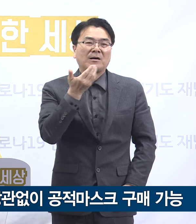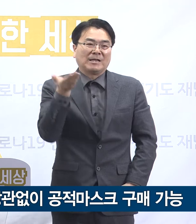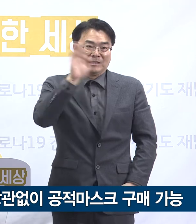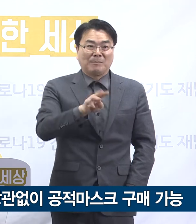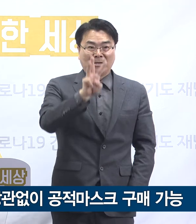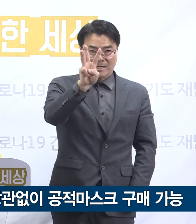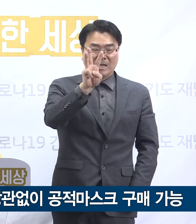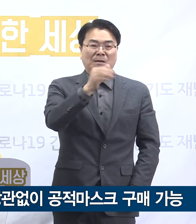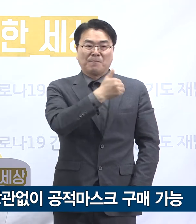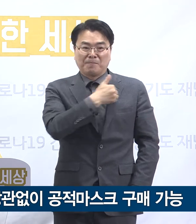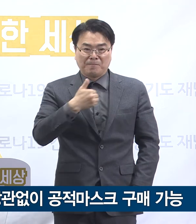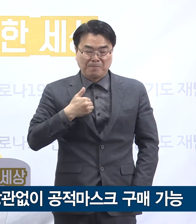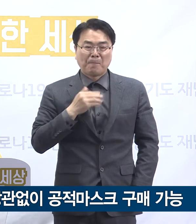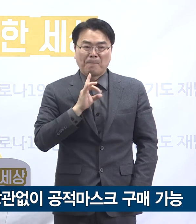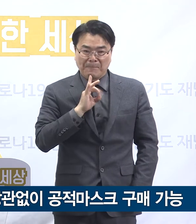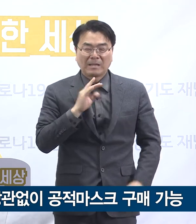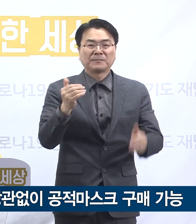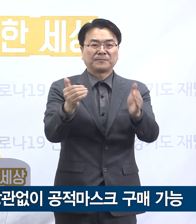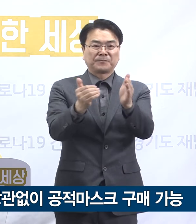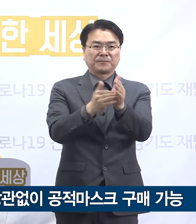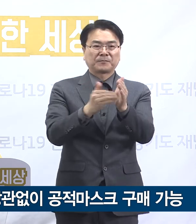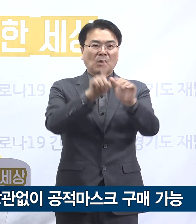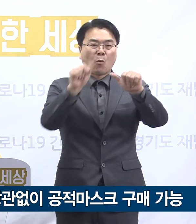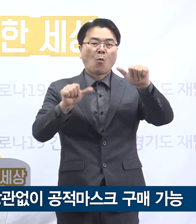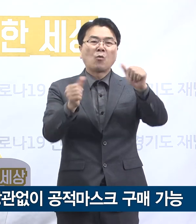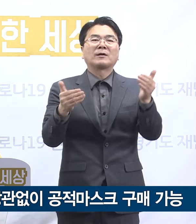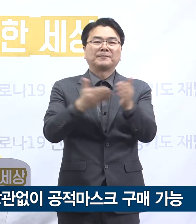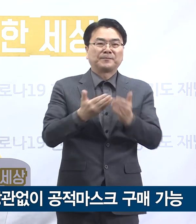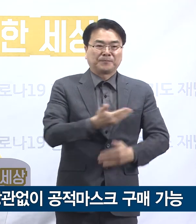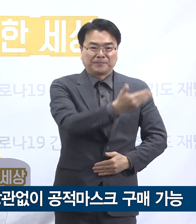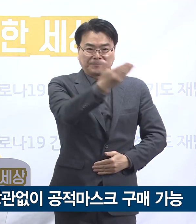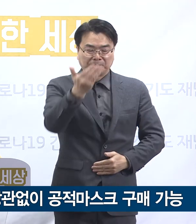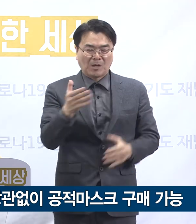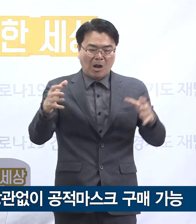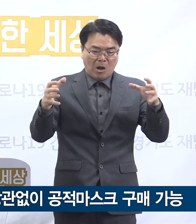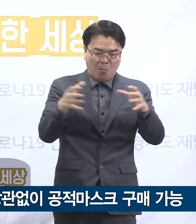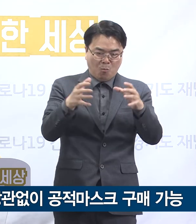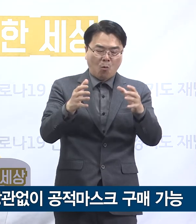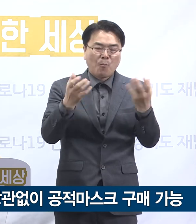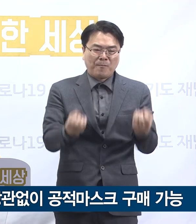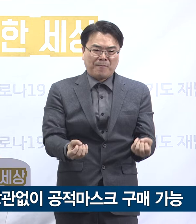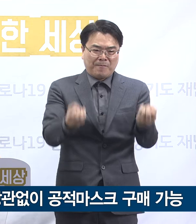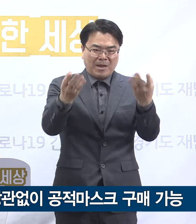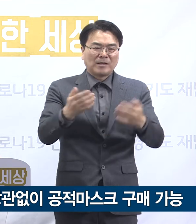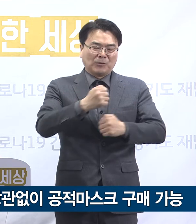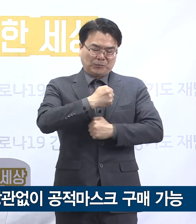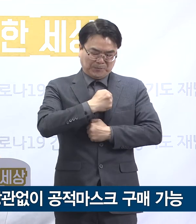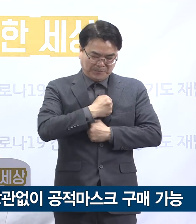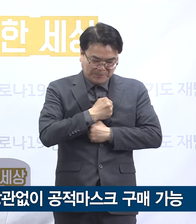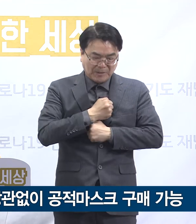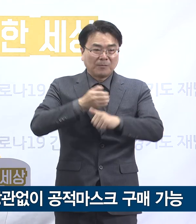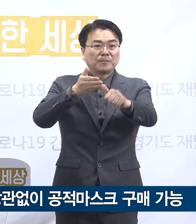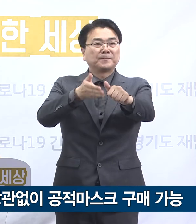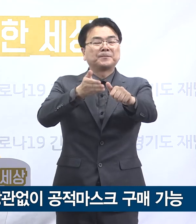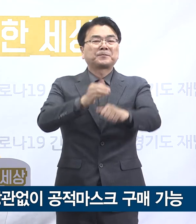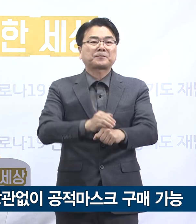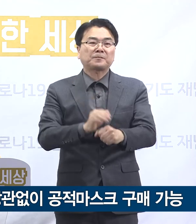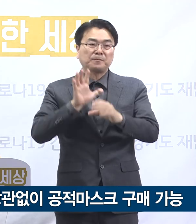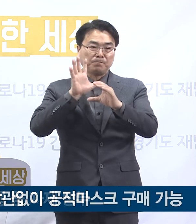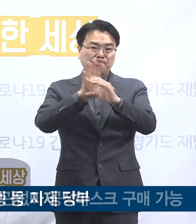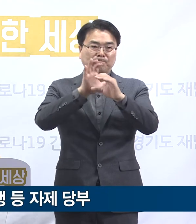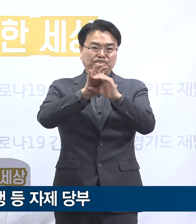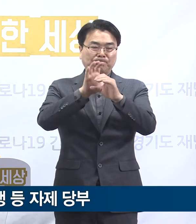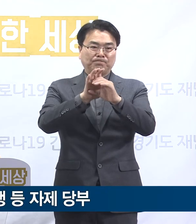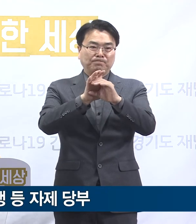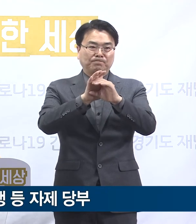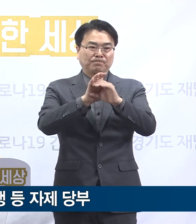물리적 거리 두기가 계속되는 5월 5일까지 모임, 행사, 여행 등을 자제해 주실 것을 당부드립니다. 코로나 확진